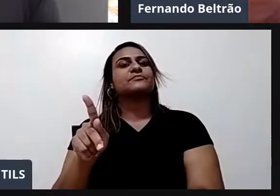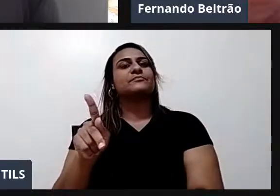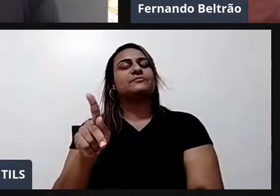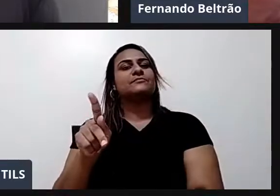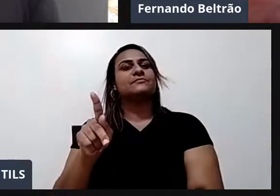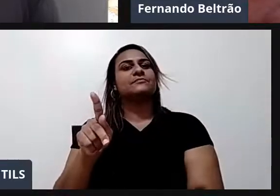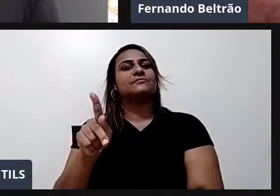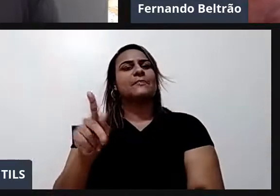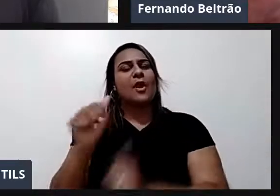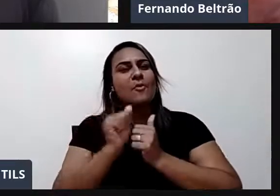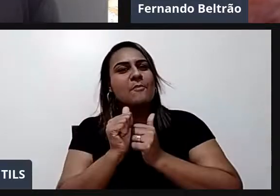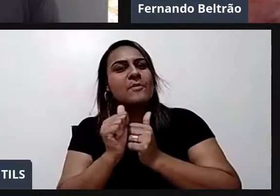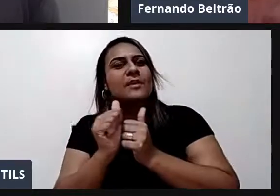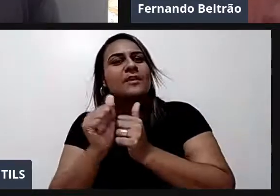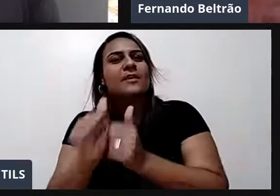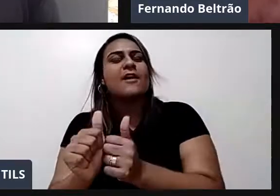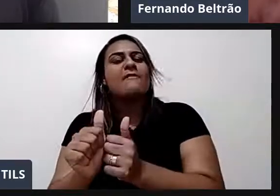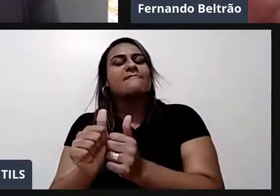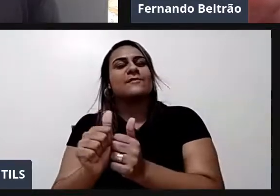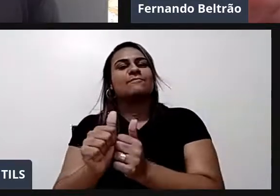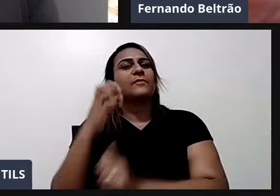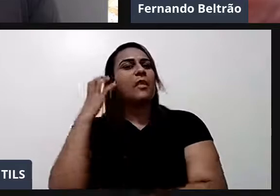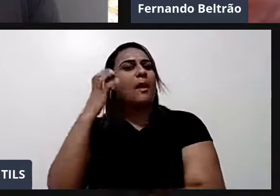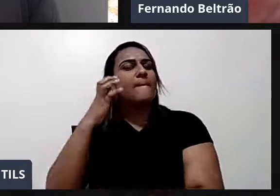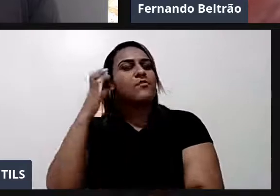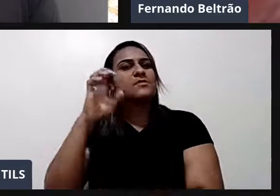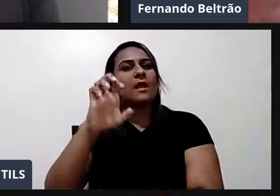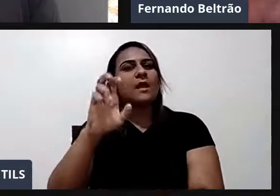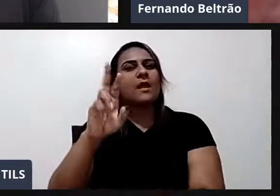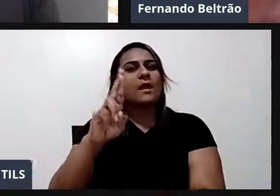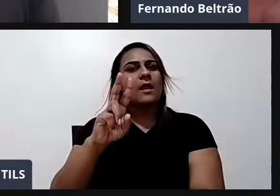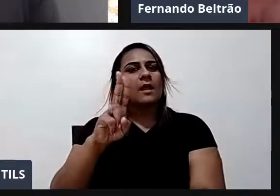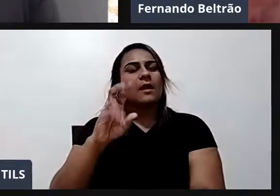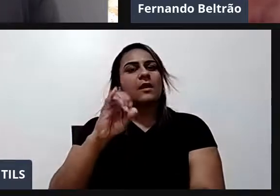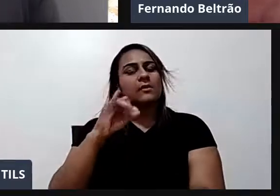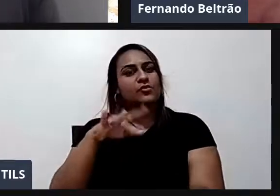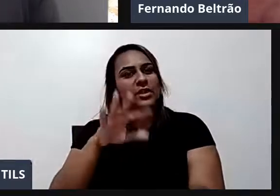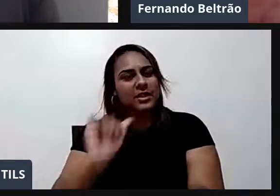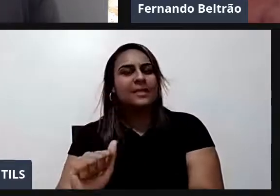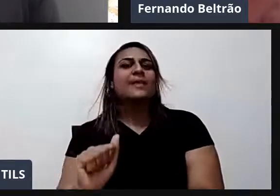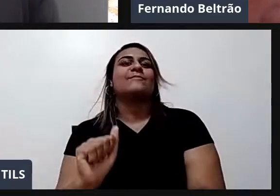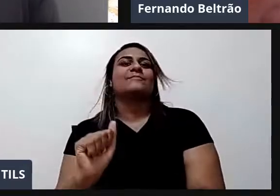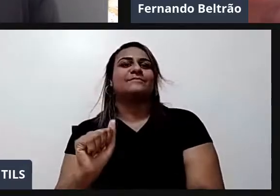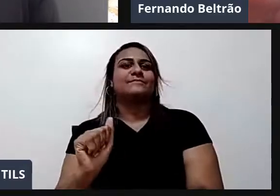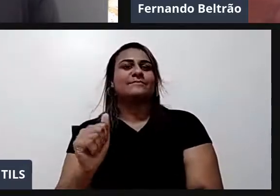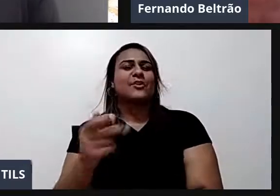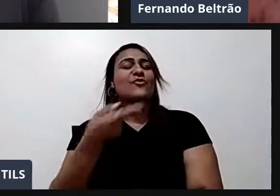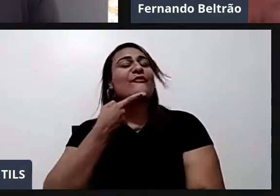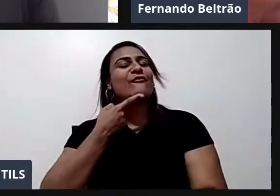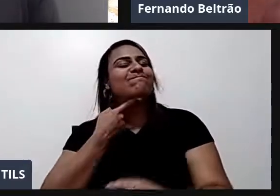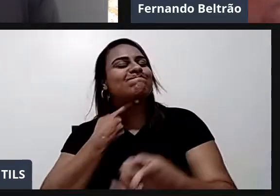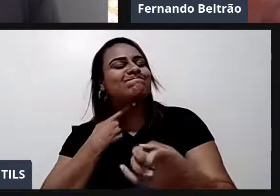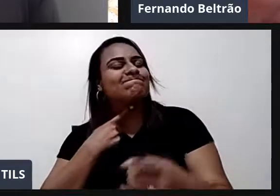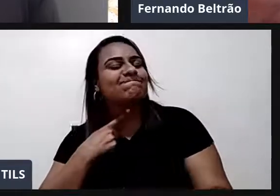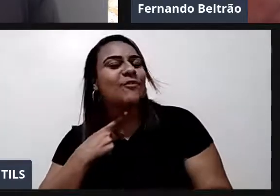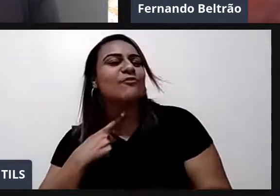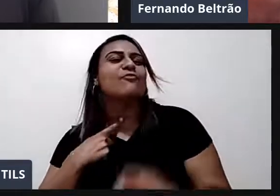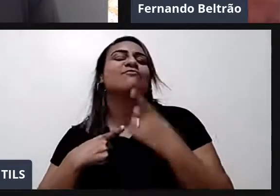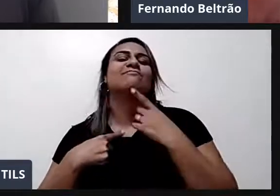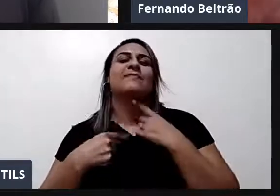E eu queria muito criar. Eu tinha uma vontade incontida. Eu adorava Hermeto Pascual